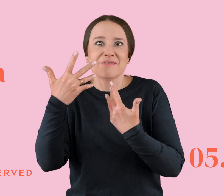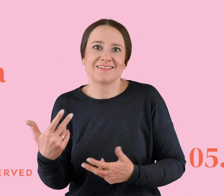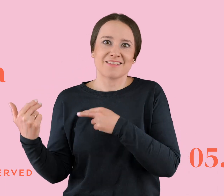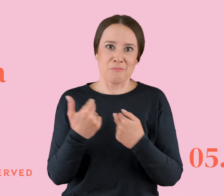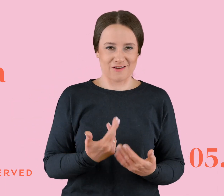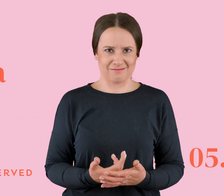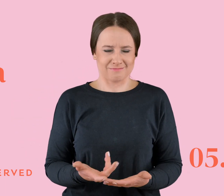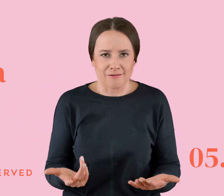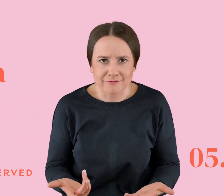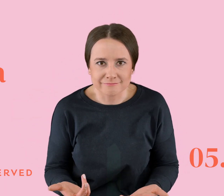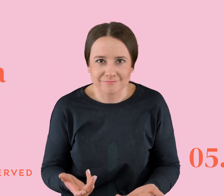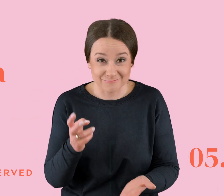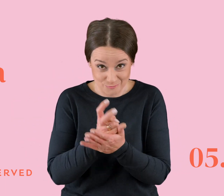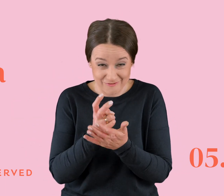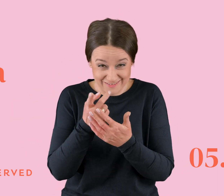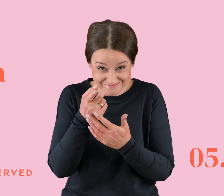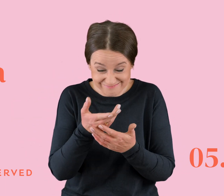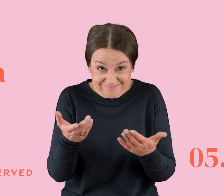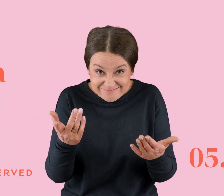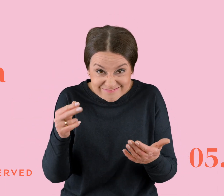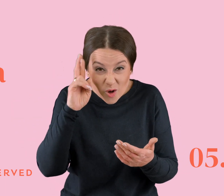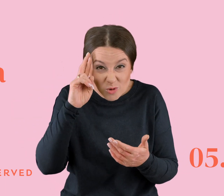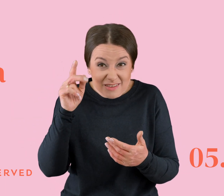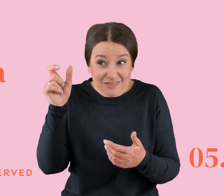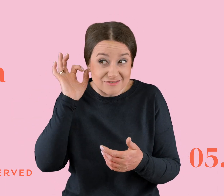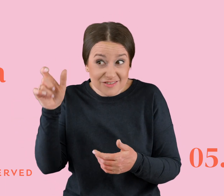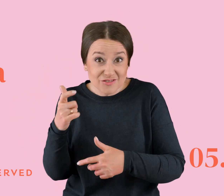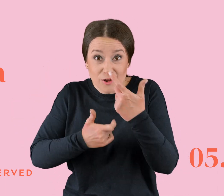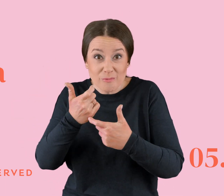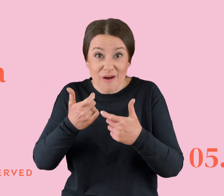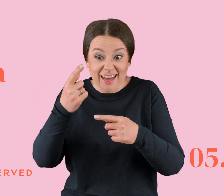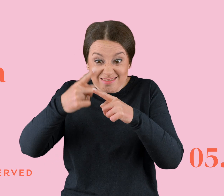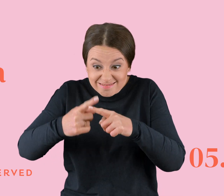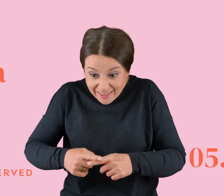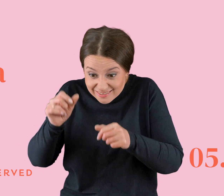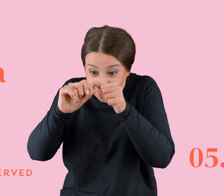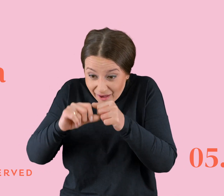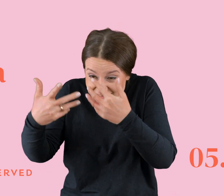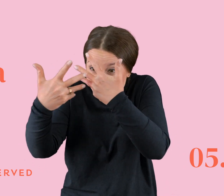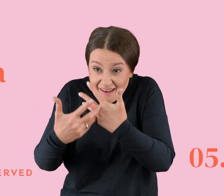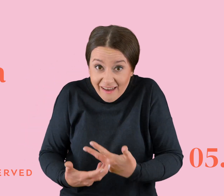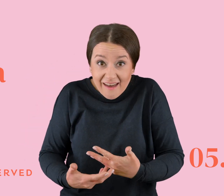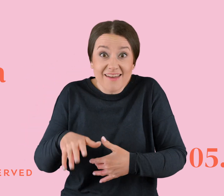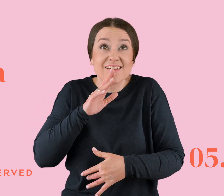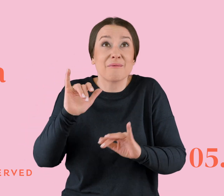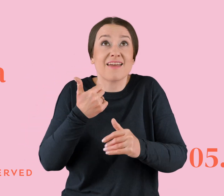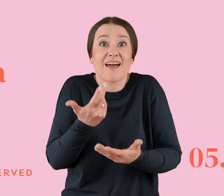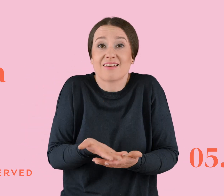Kurwa, czy wy to w ogóle czaicie? Ona mu robiła test. Test spływania chyba w gównie. On też miał przecież